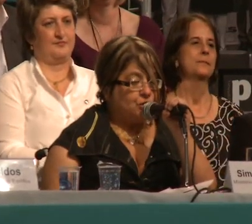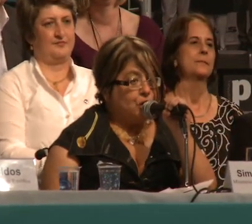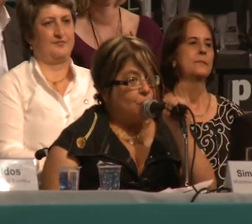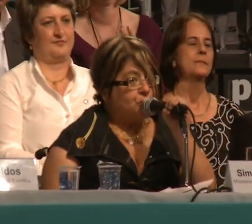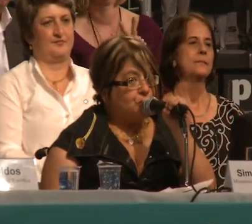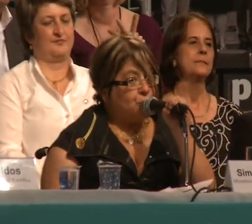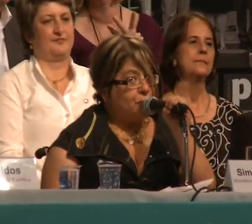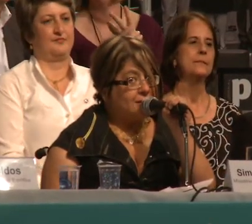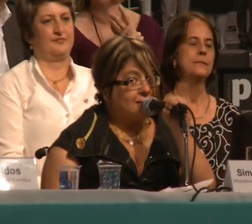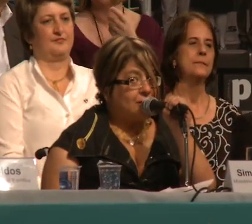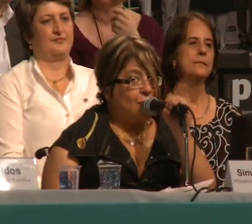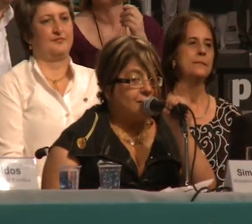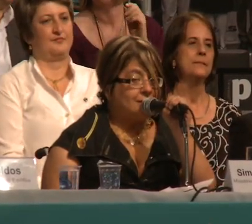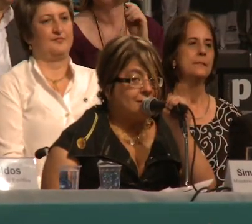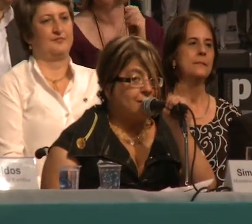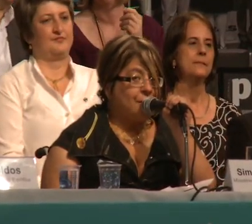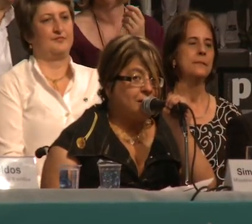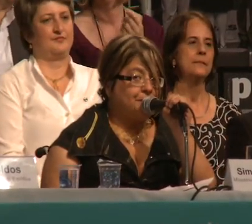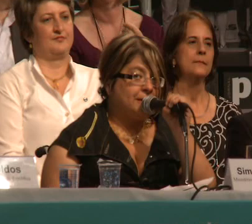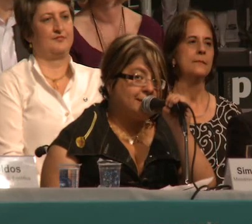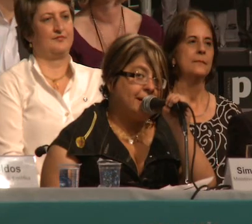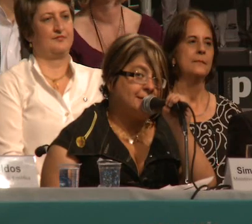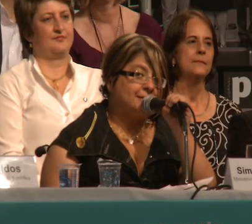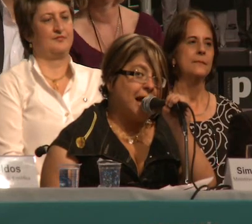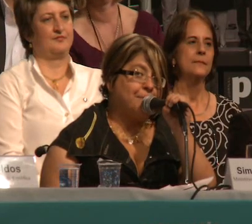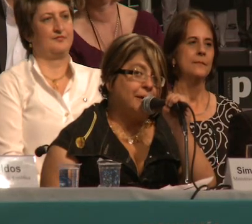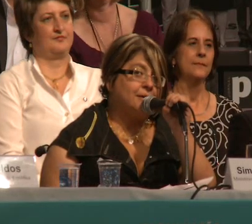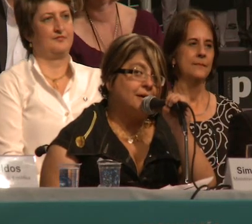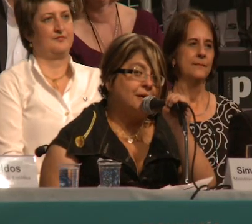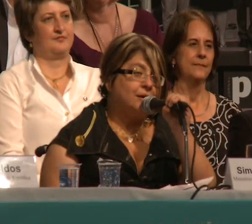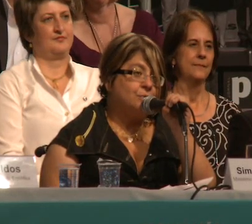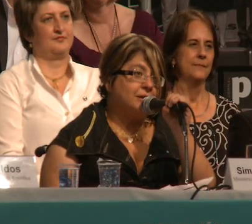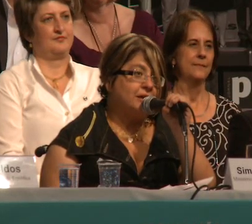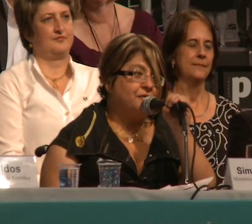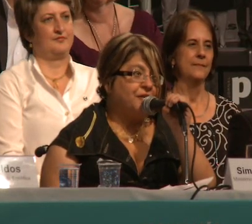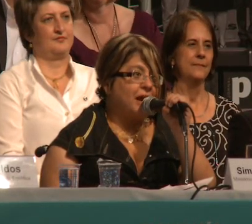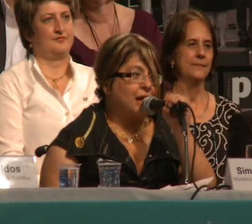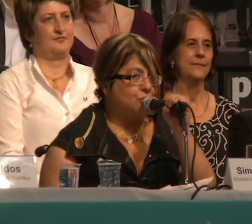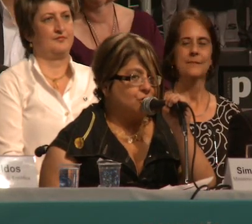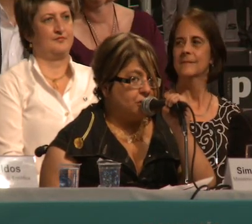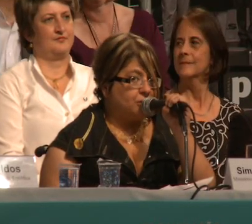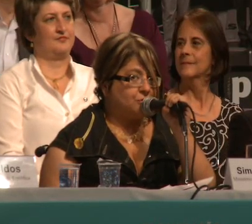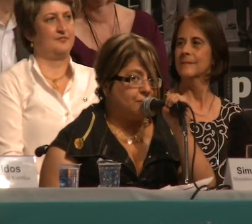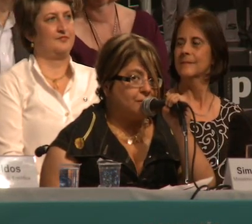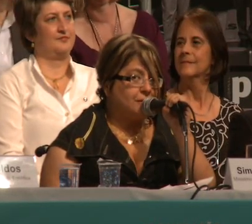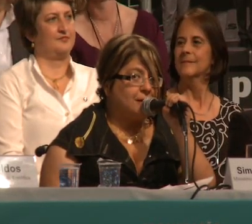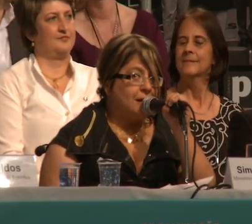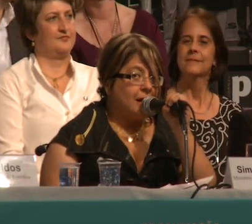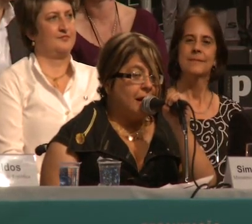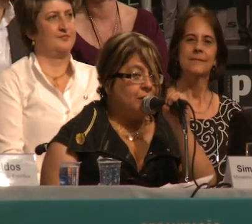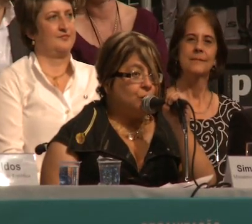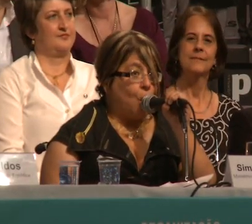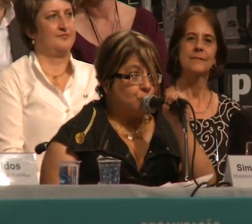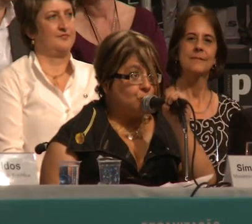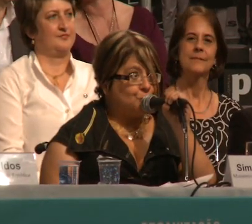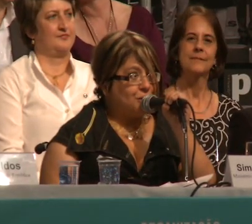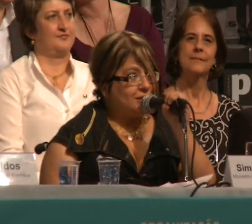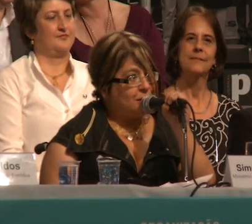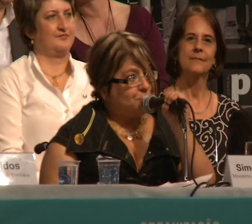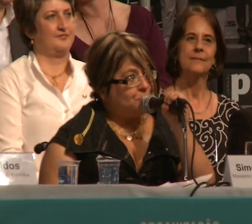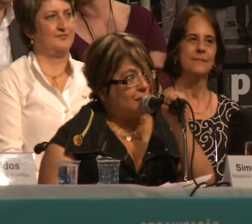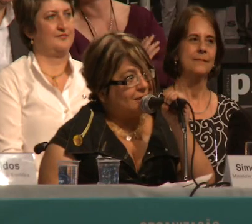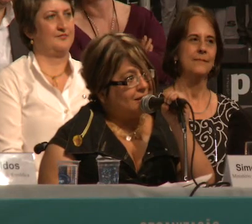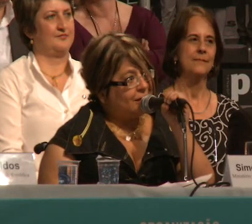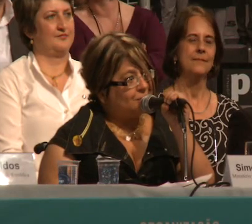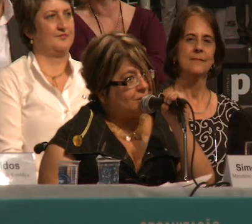só os senhores e senhoras que estão aqui presentes sabem o significado disto. Em todos os